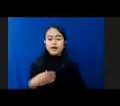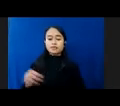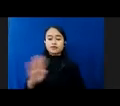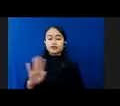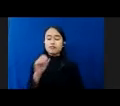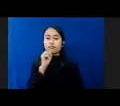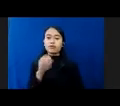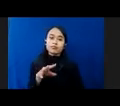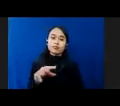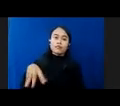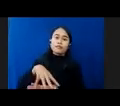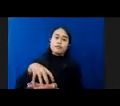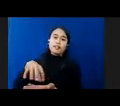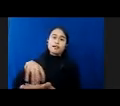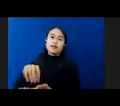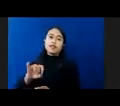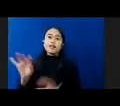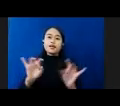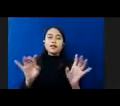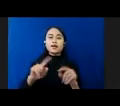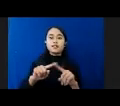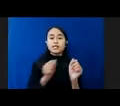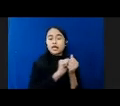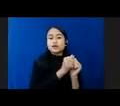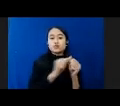-balai Lainnya Hanya Kasus-kasus Yang Sangat Besar